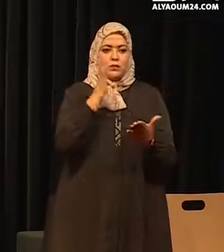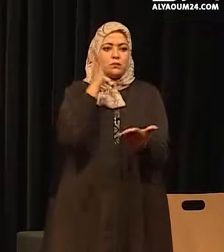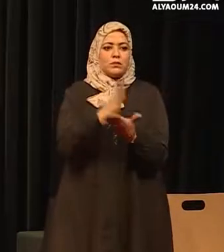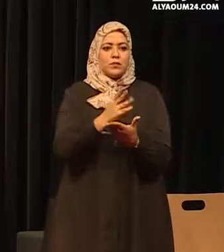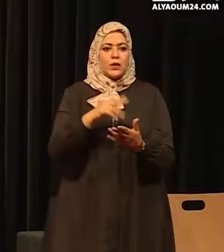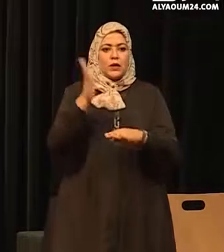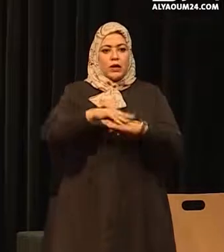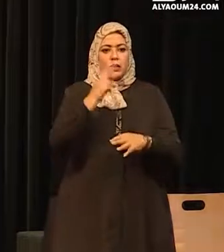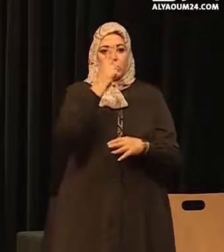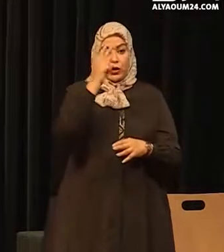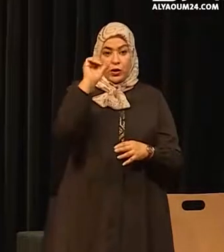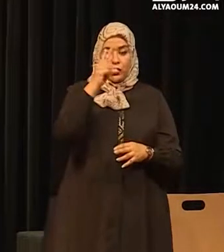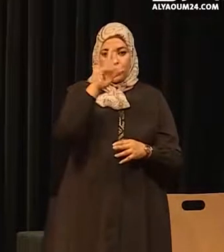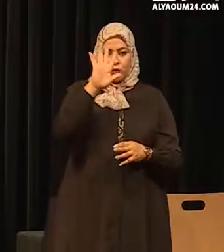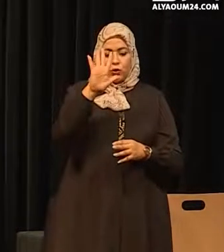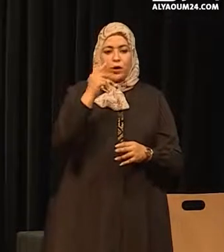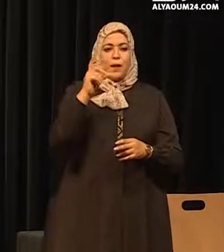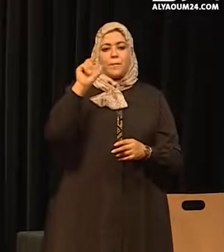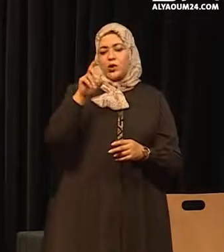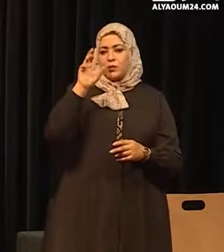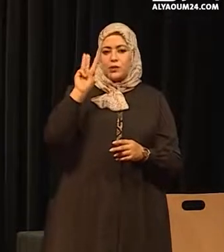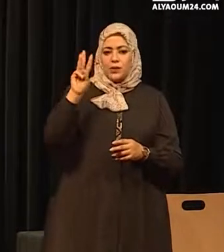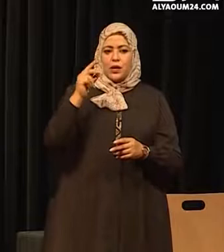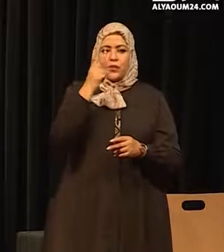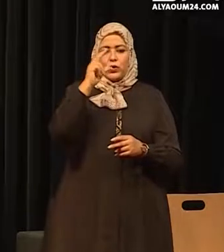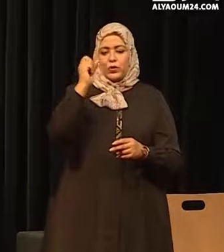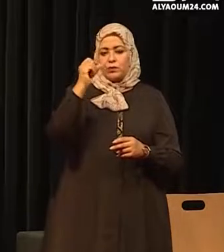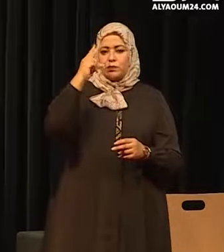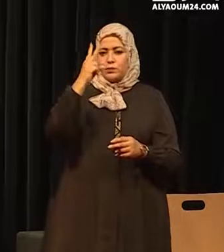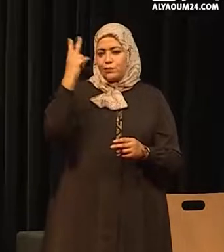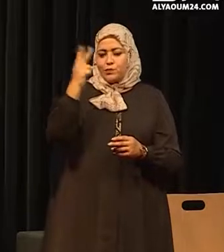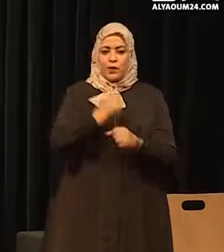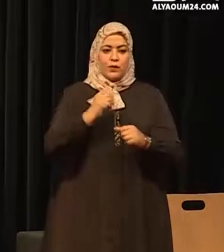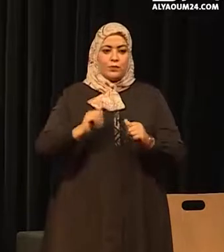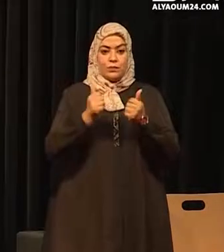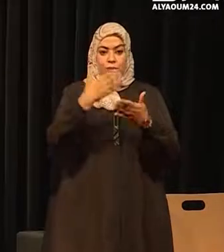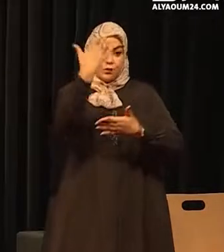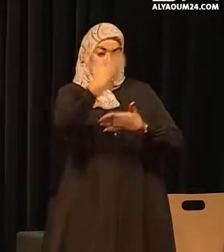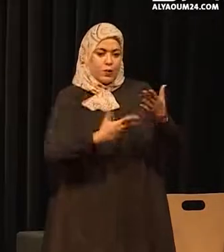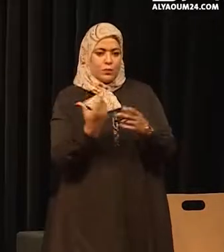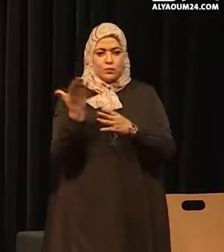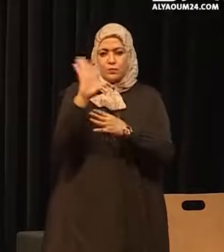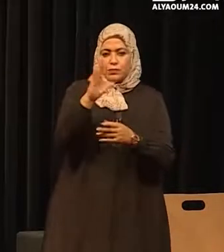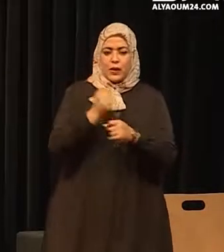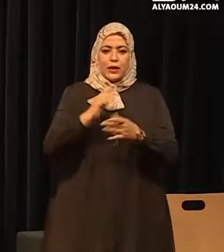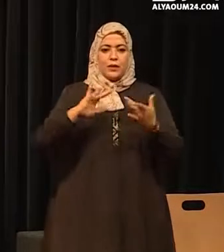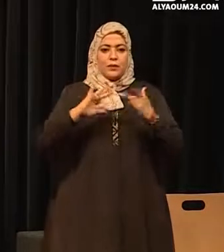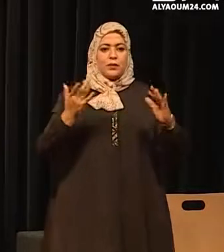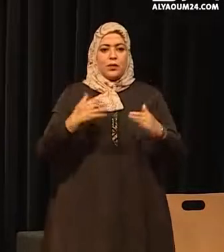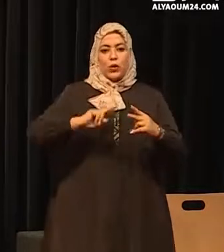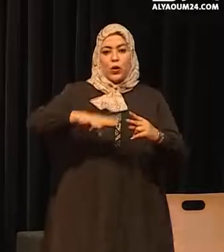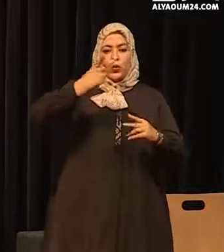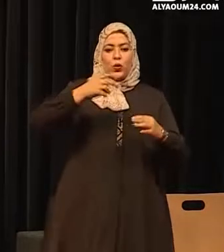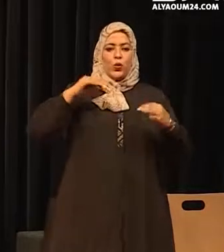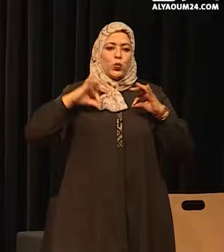في 25 مارس 2022 حيث جاءت هذه الاتفاقية في إطار مواقبة مصر التحول الرقمي من وزارة